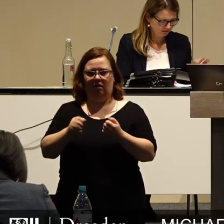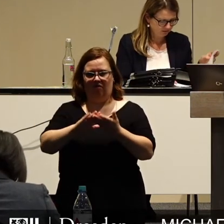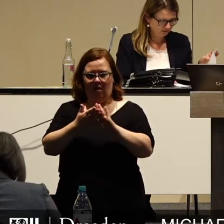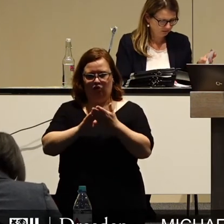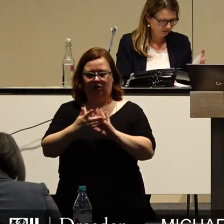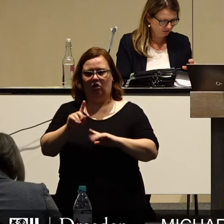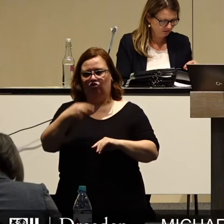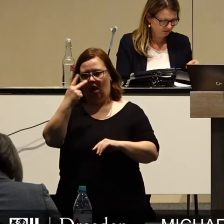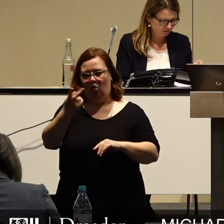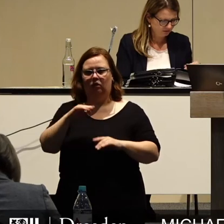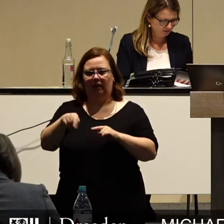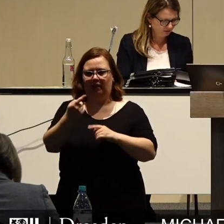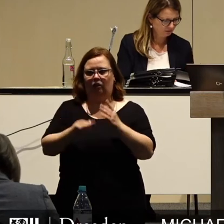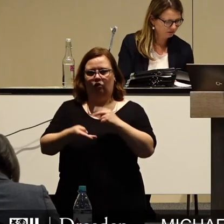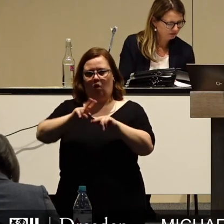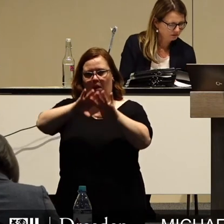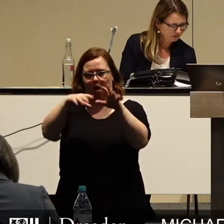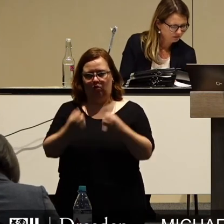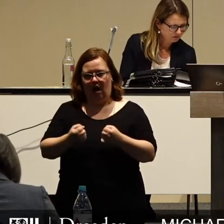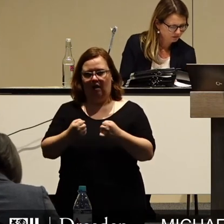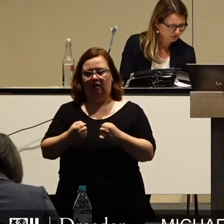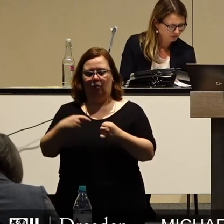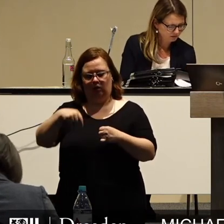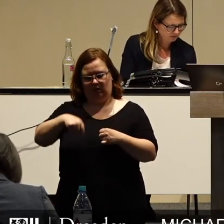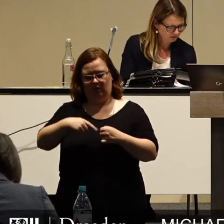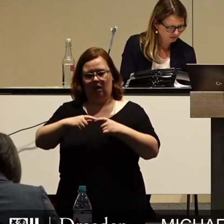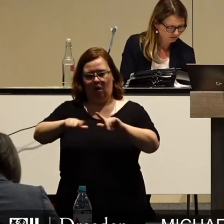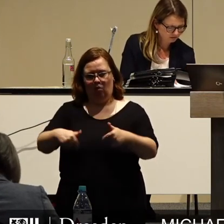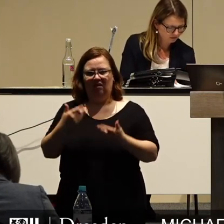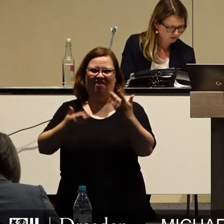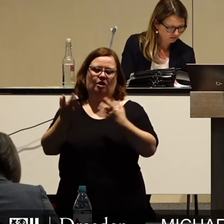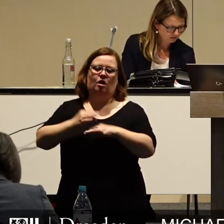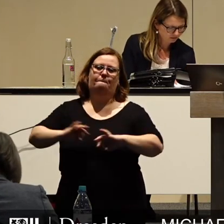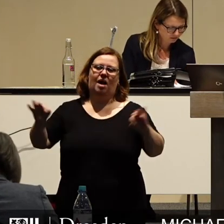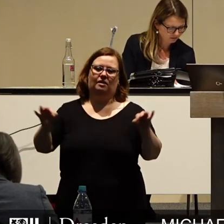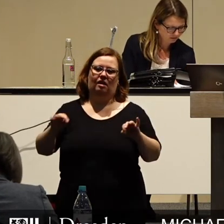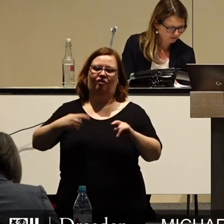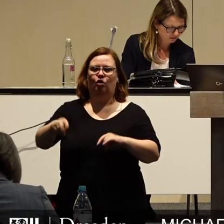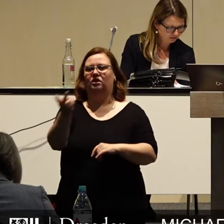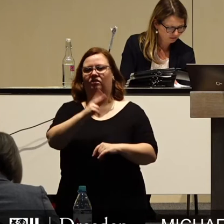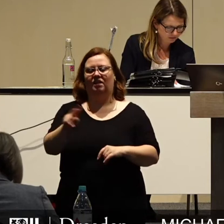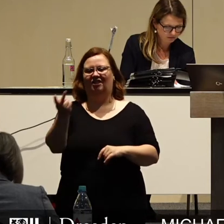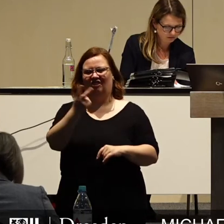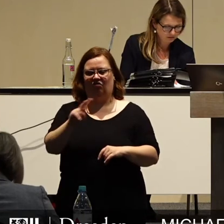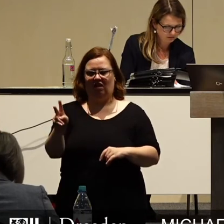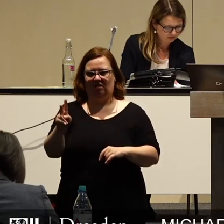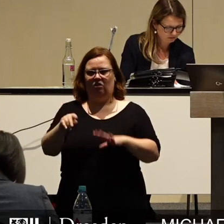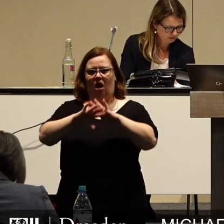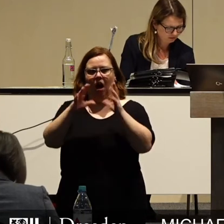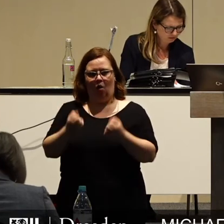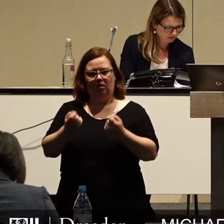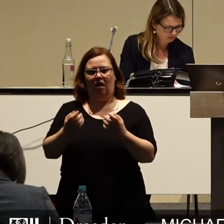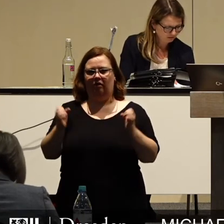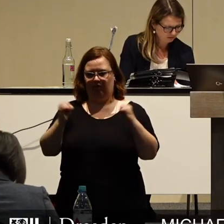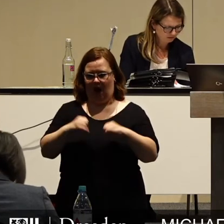bereits nach Verabschiedung des nächsten Doppelhaushalts dieser Makulatur ist. Klug wäre es, erst einmal für 2020 einen Haushalt zu